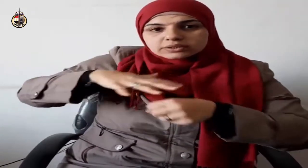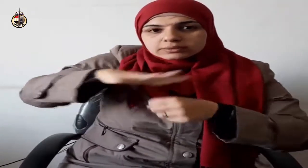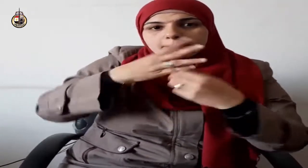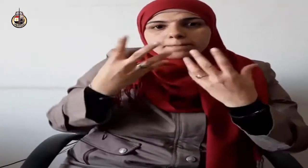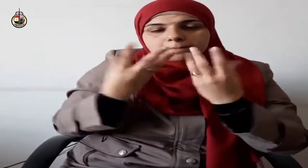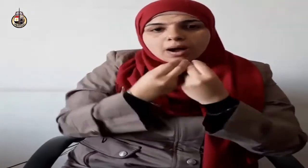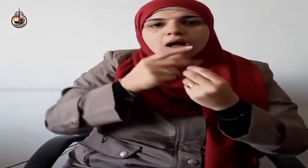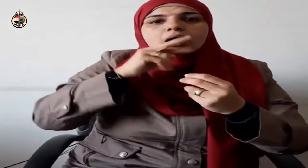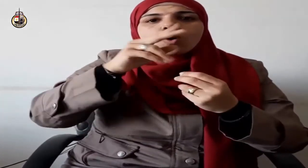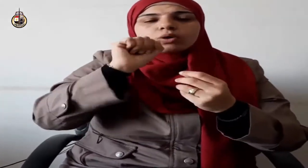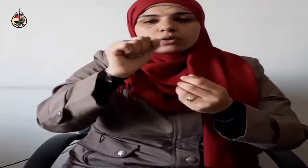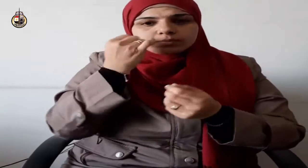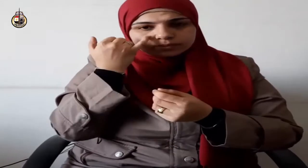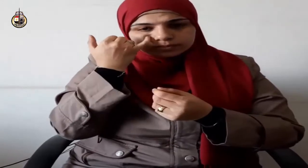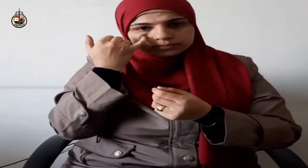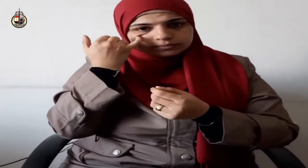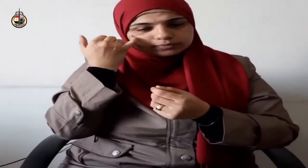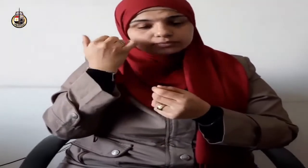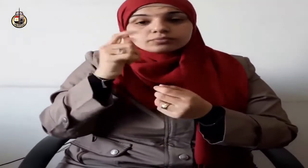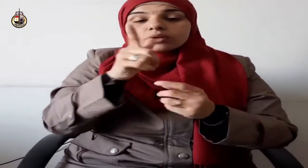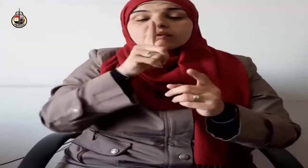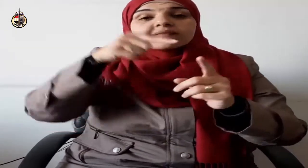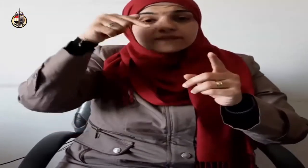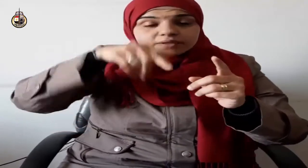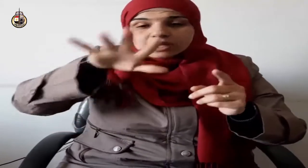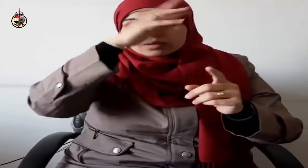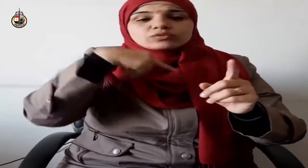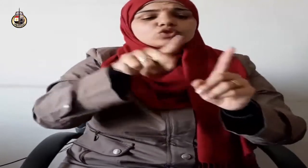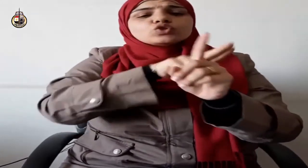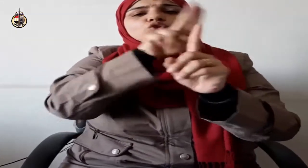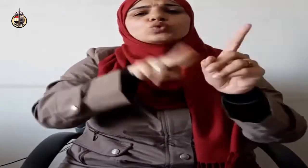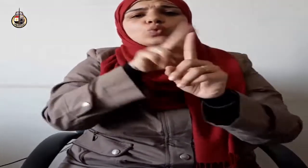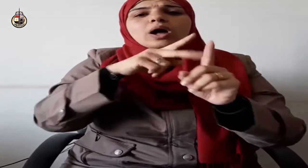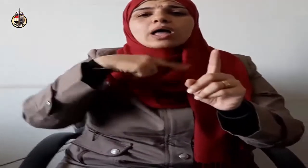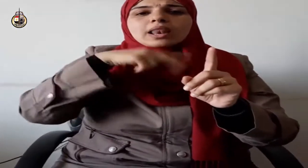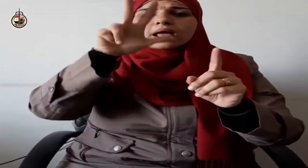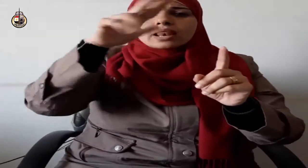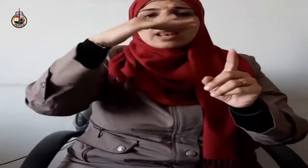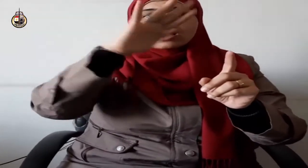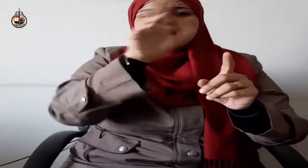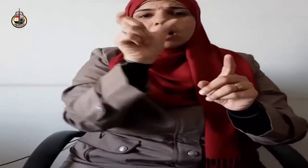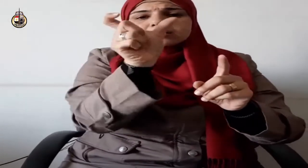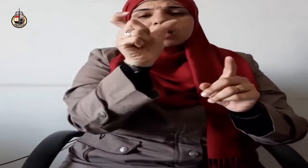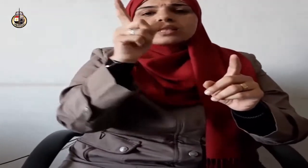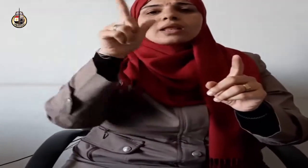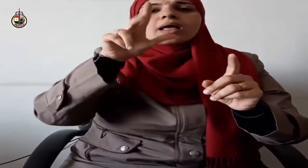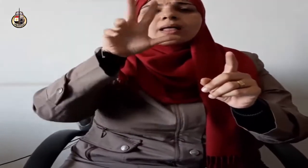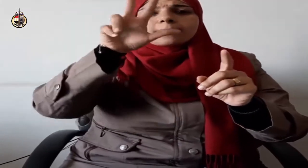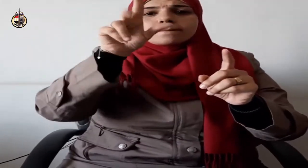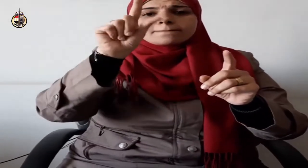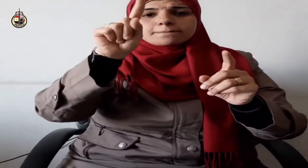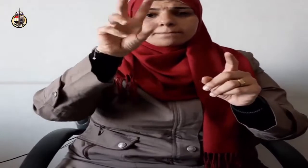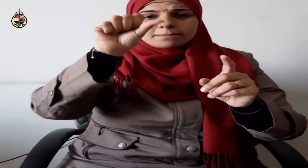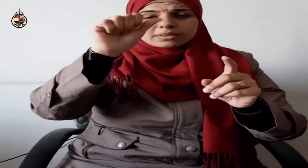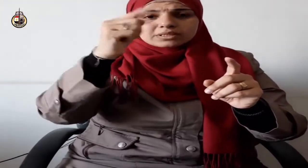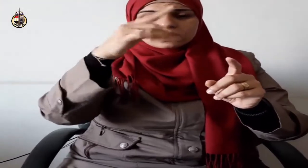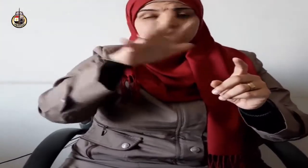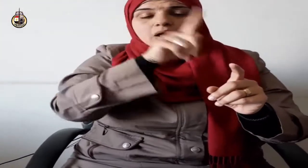خيره وشره وحقيقة الإيمان أن يظهر أثر هذا التصديق في